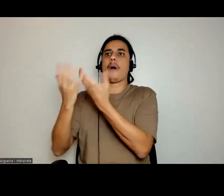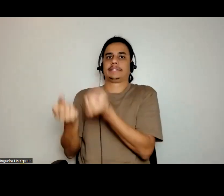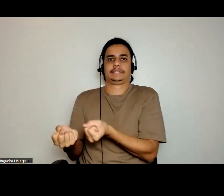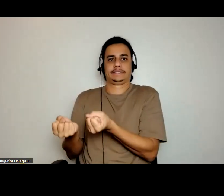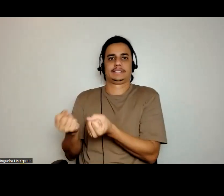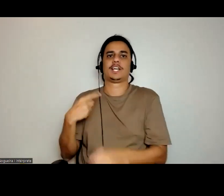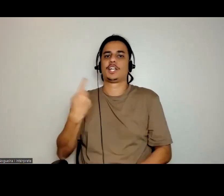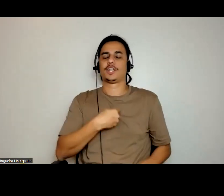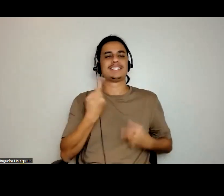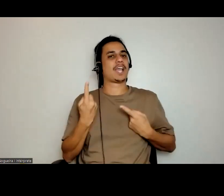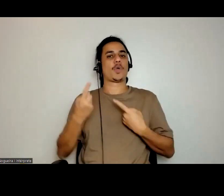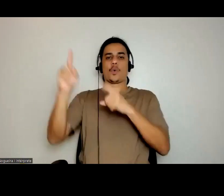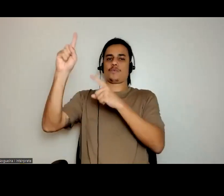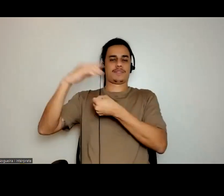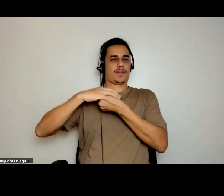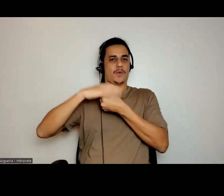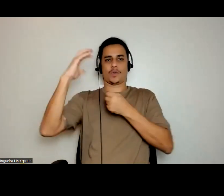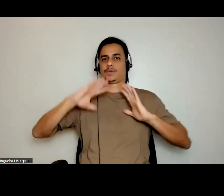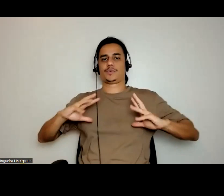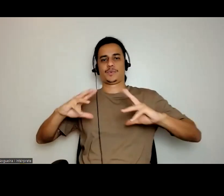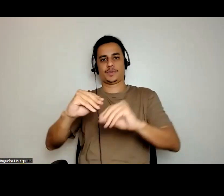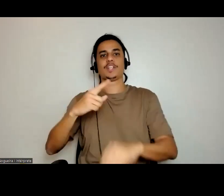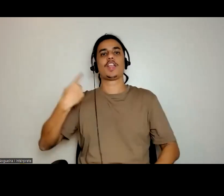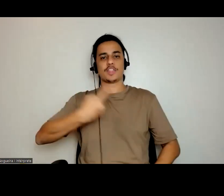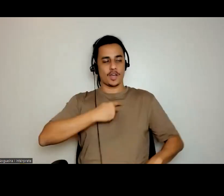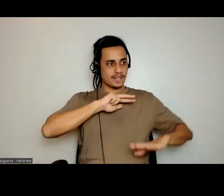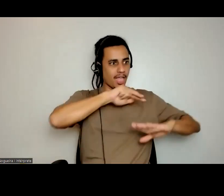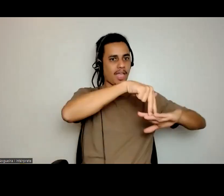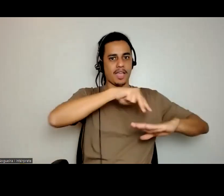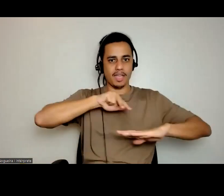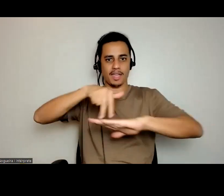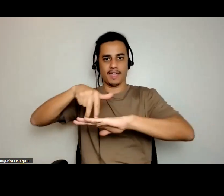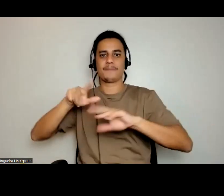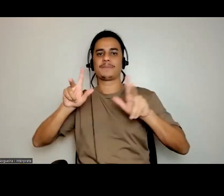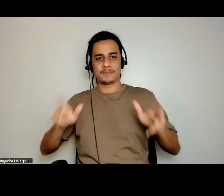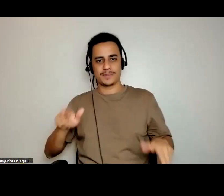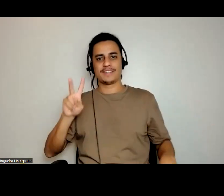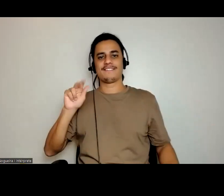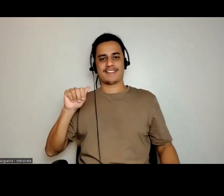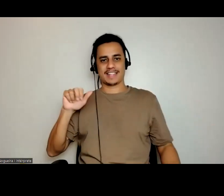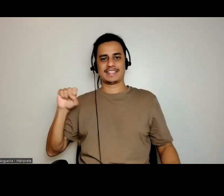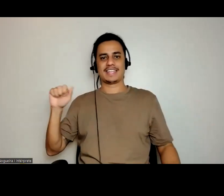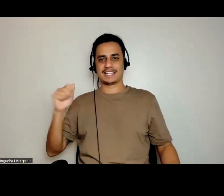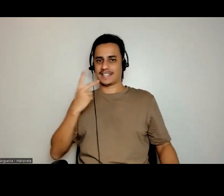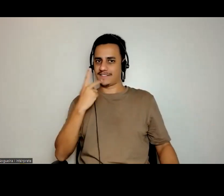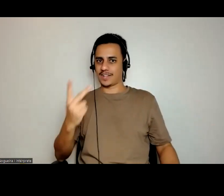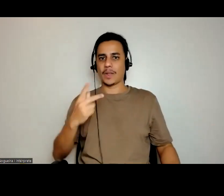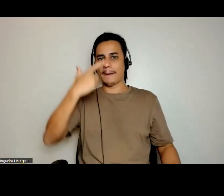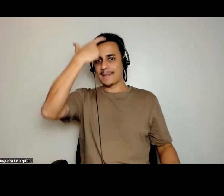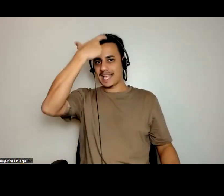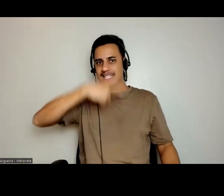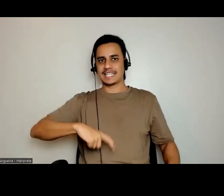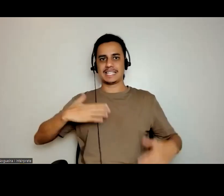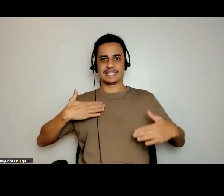contracoloniais. A nossa presença, não é, Suzy? É por isso que Vanessa também está batendo nessa tecla. a presença de corpos